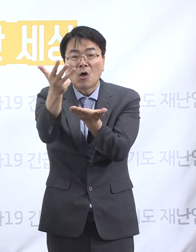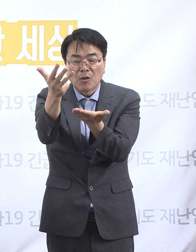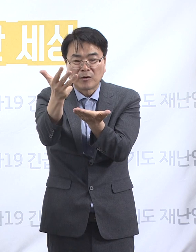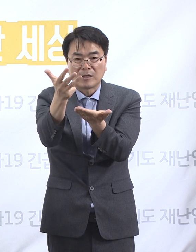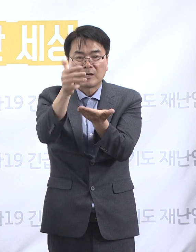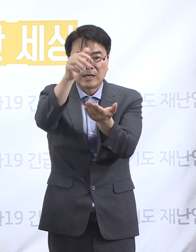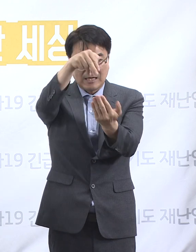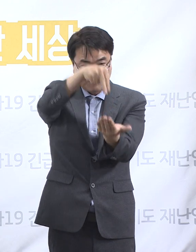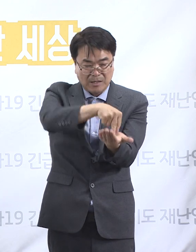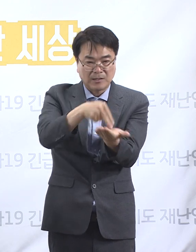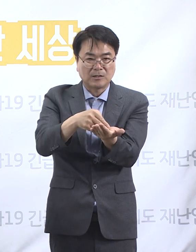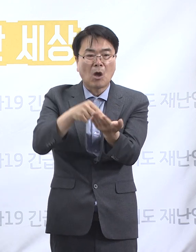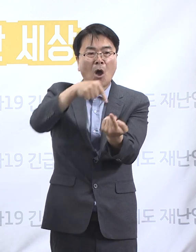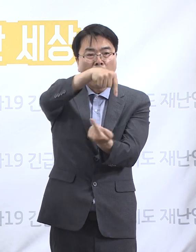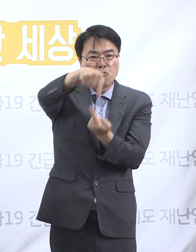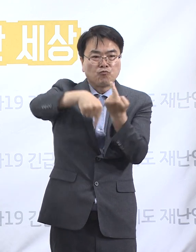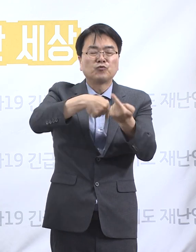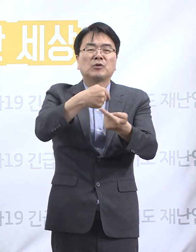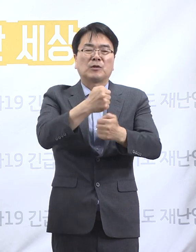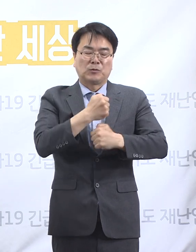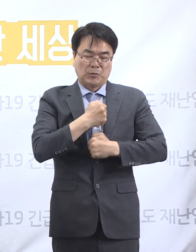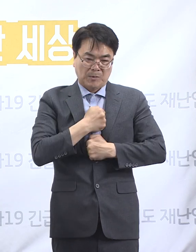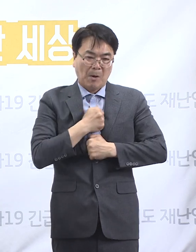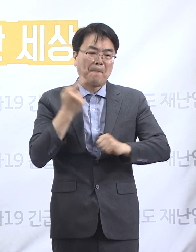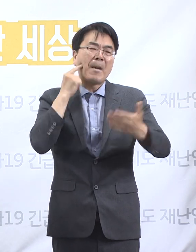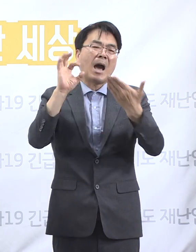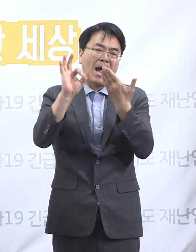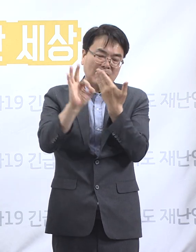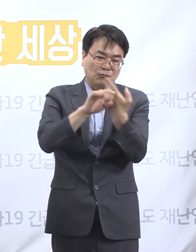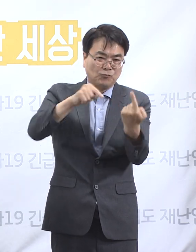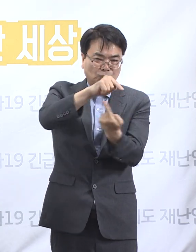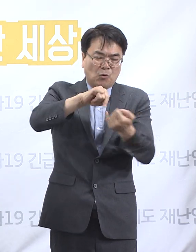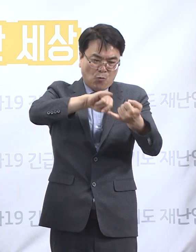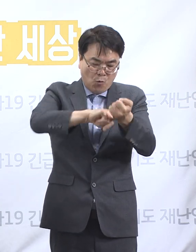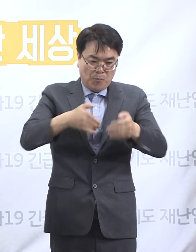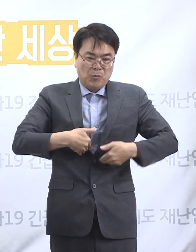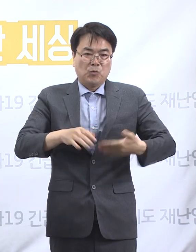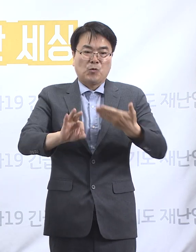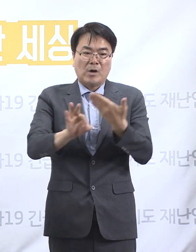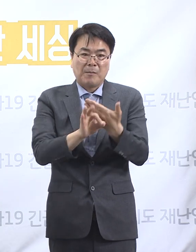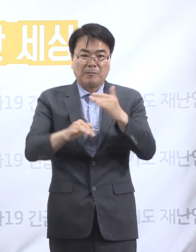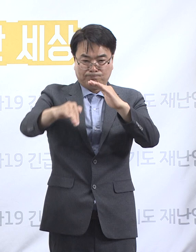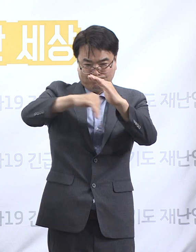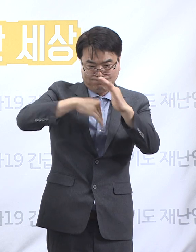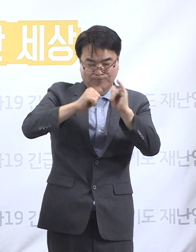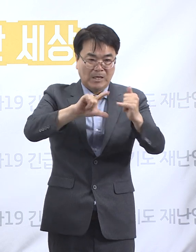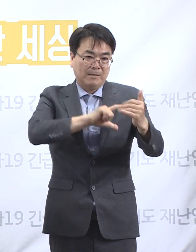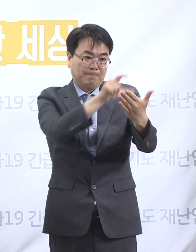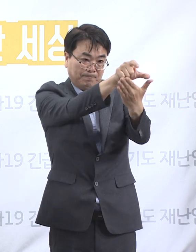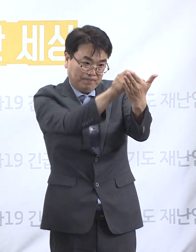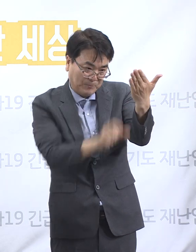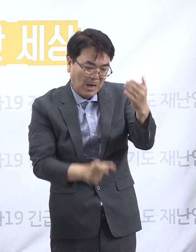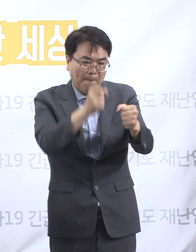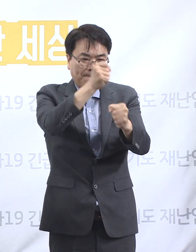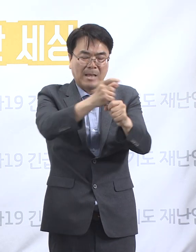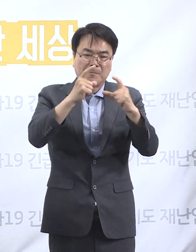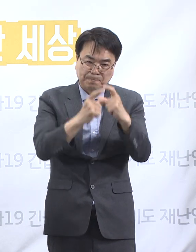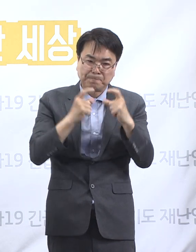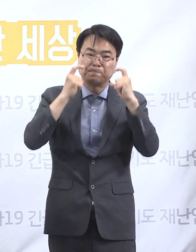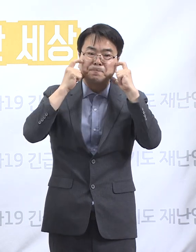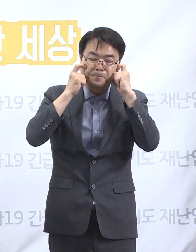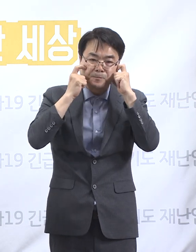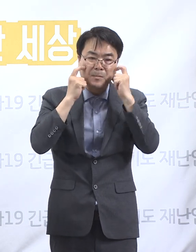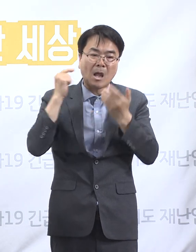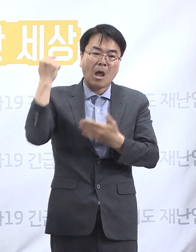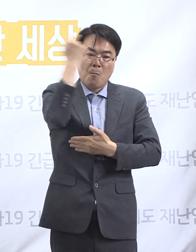부득이하게 운영 시에는 명부작성관리, 사업주와 이용자 모두 시설내 마스크 의무 착용, 출입자 발열 체크 등